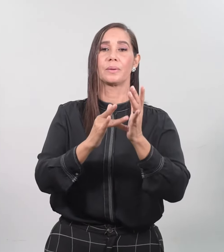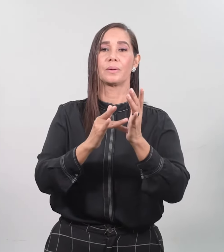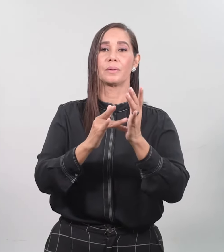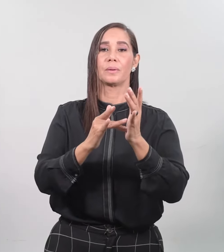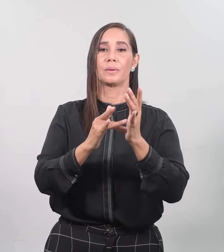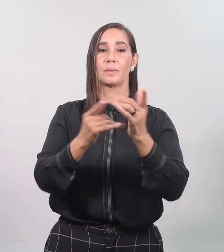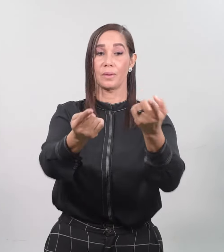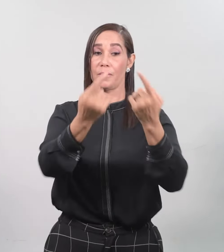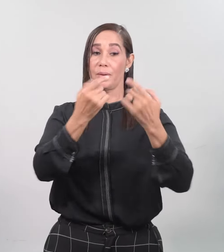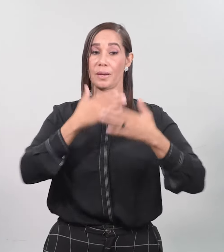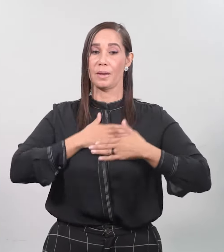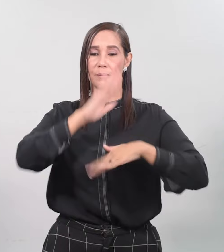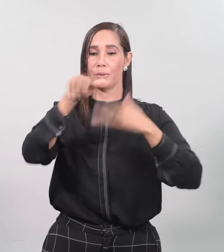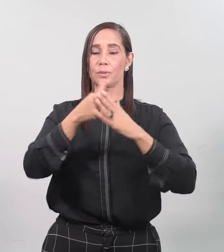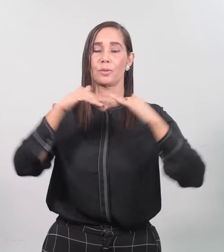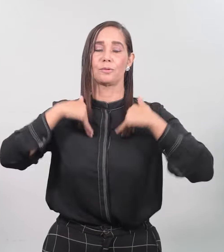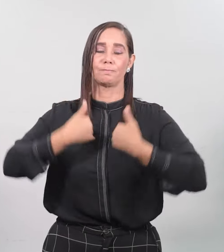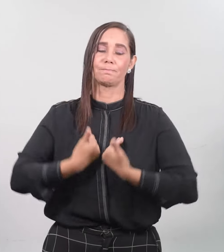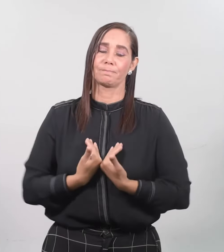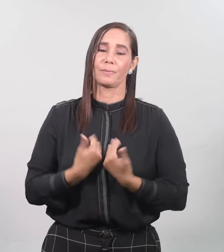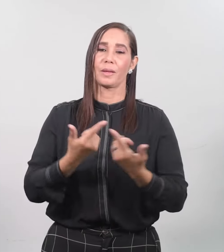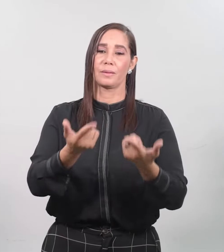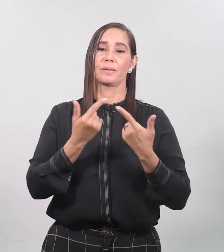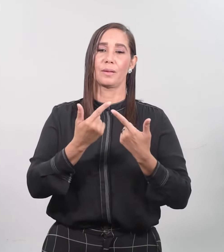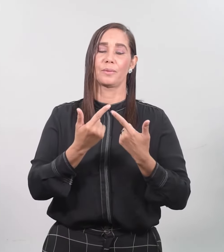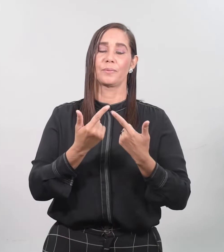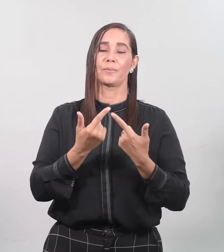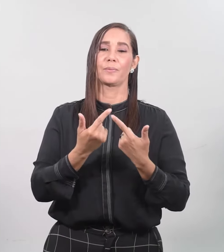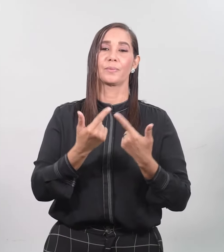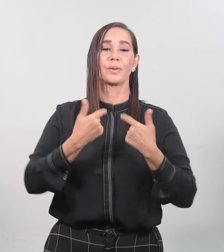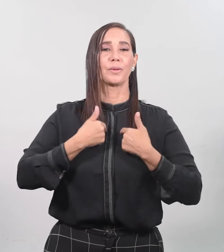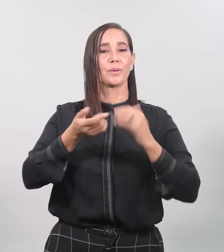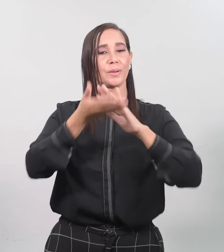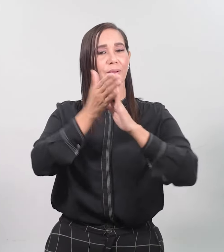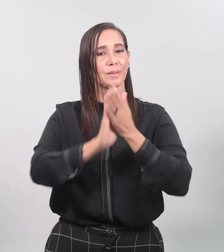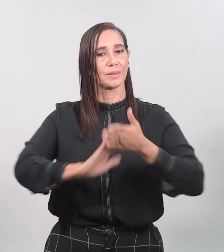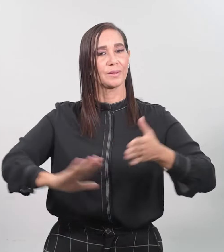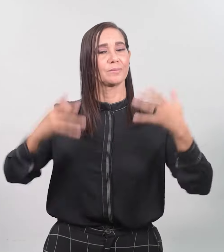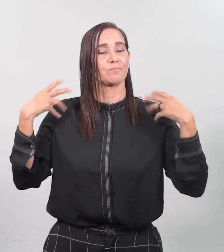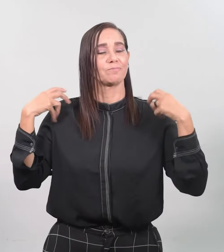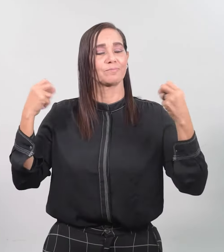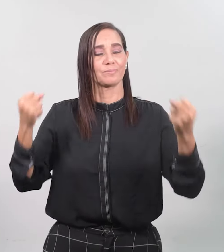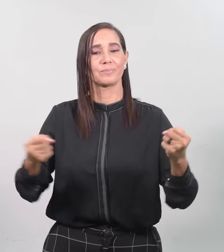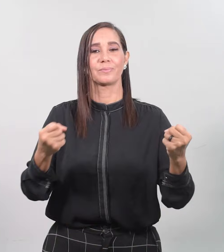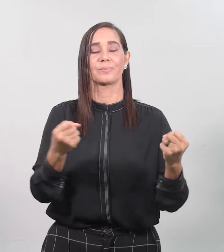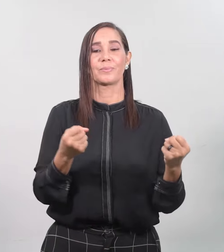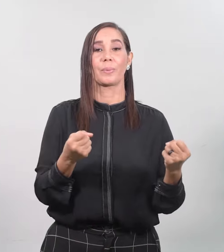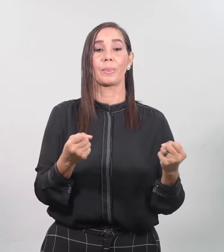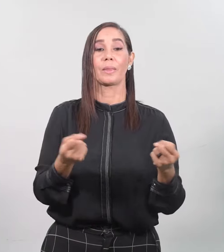Vengan a mí todos los que están cansados y agobiados y yo los aliviaré Carguen con mi